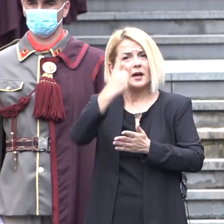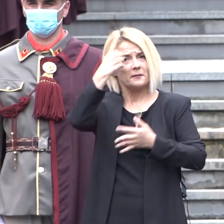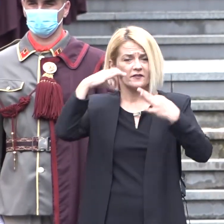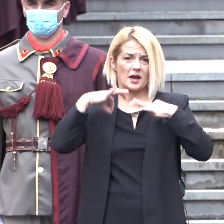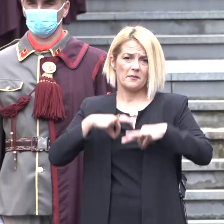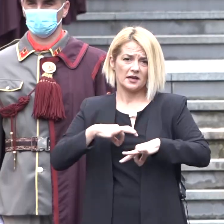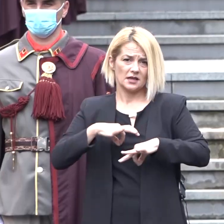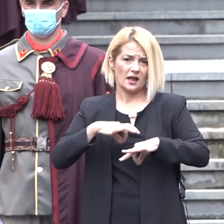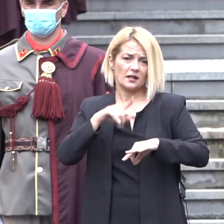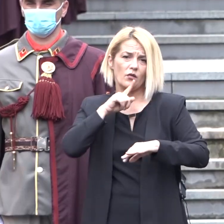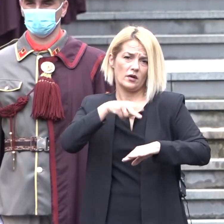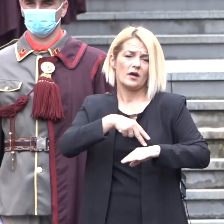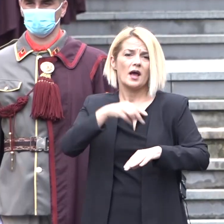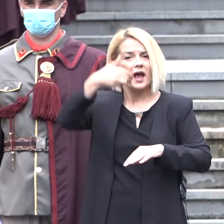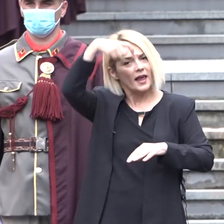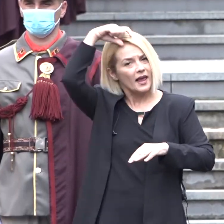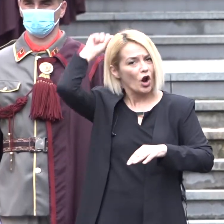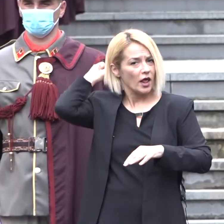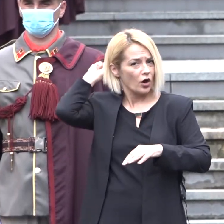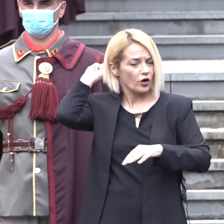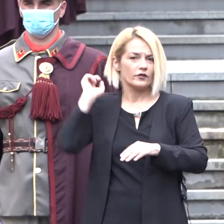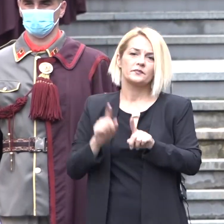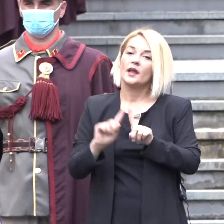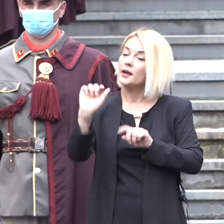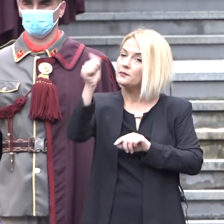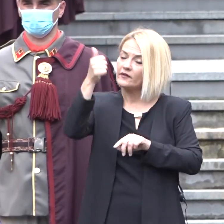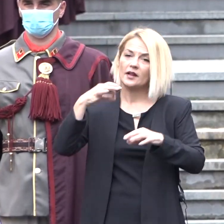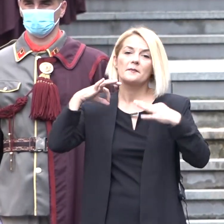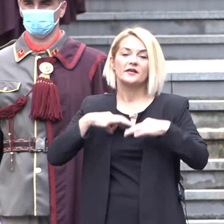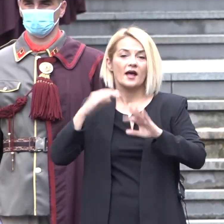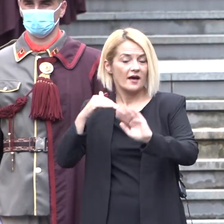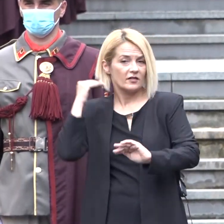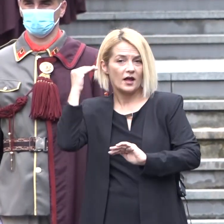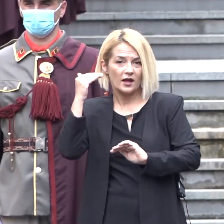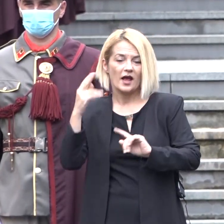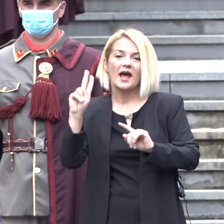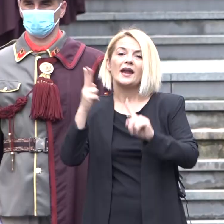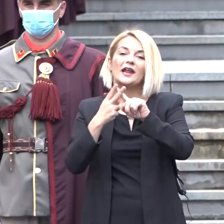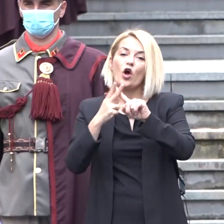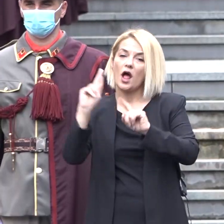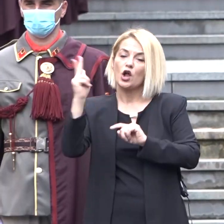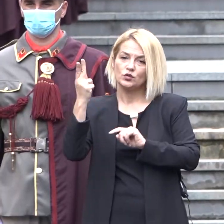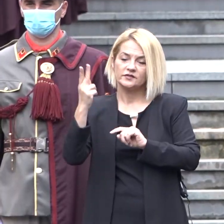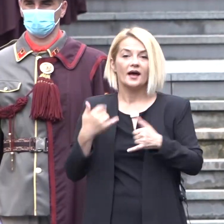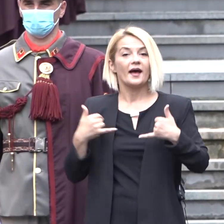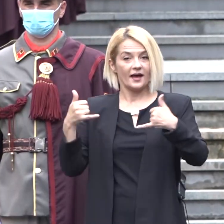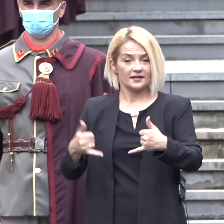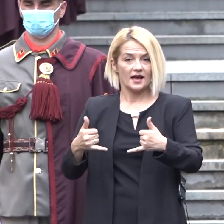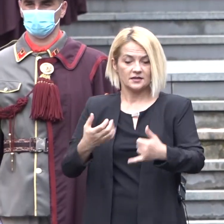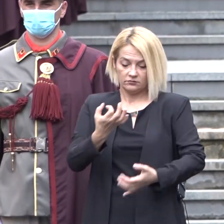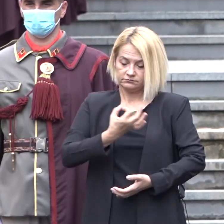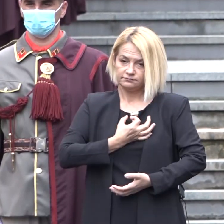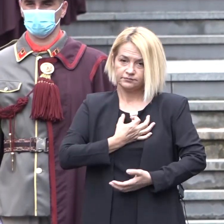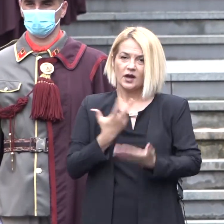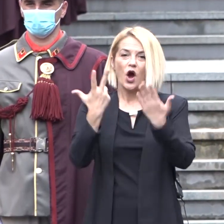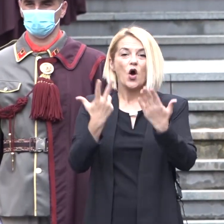председател на Републиката, Киро Глигоров, и првиот председател на владата, Никола Клюсев. Денес, со орден